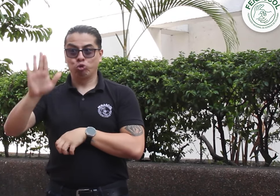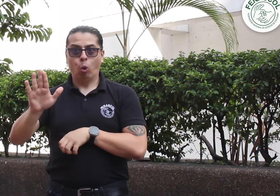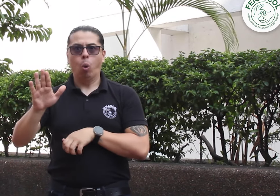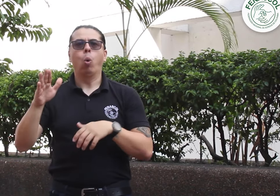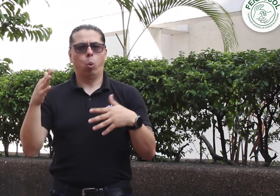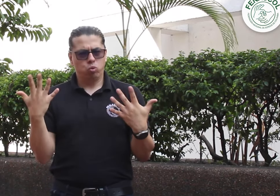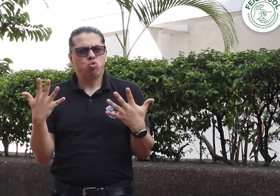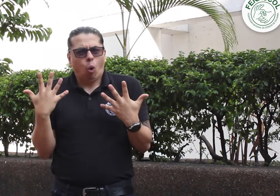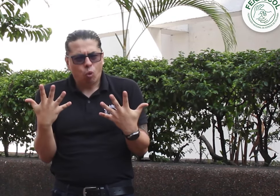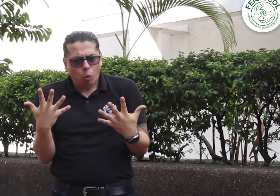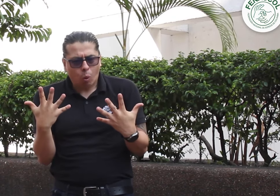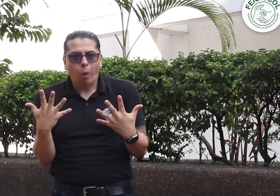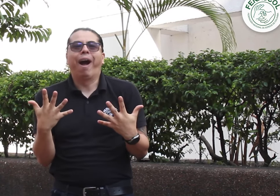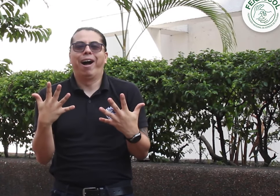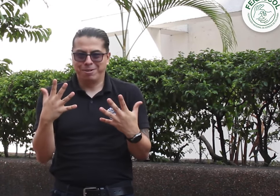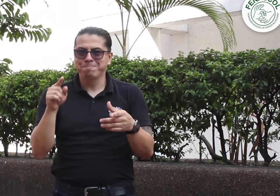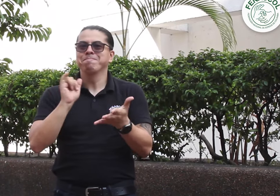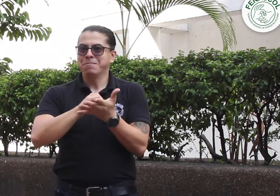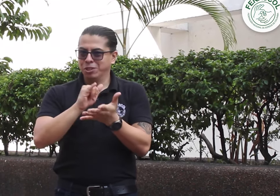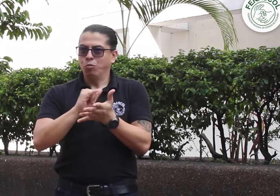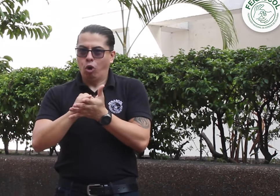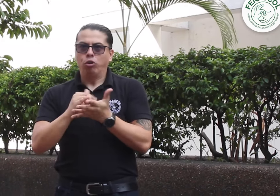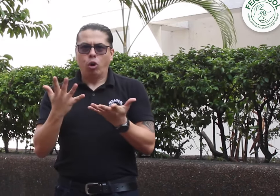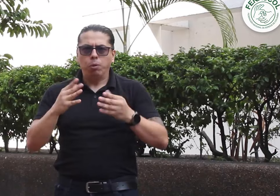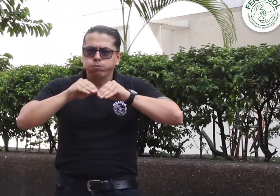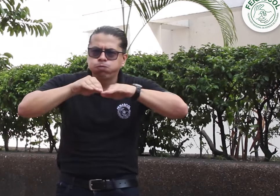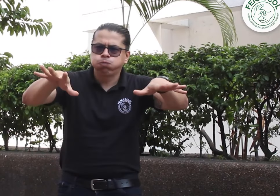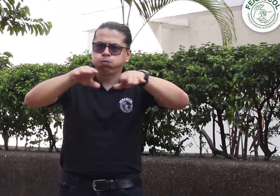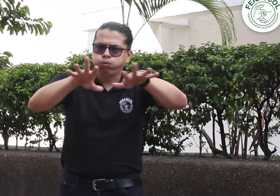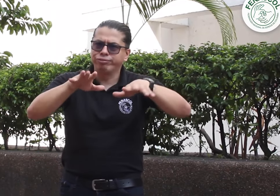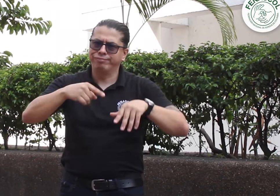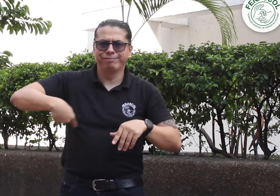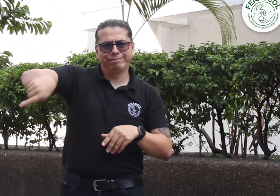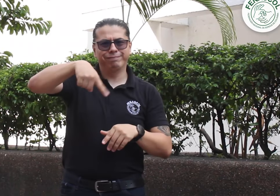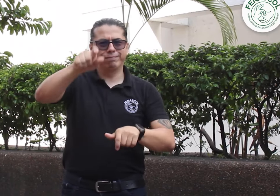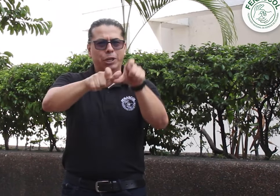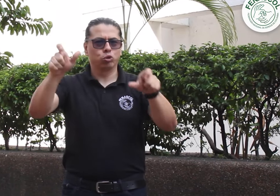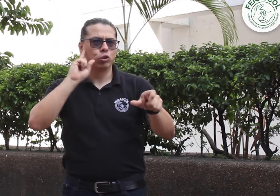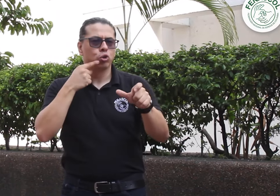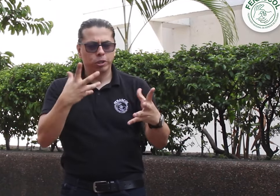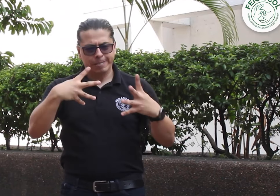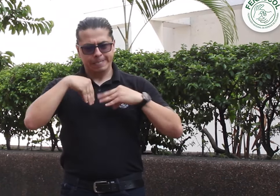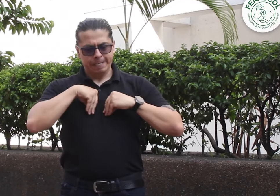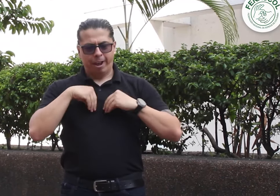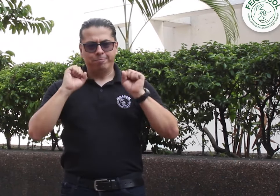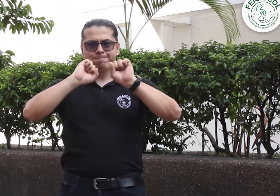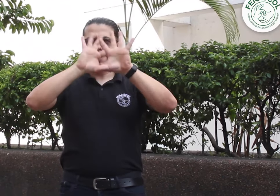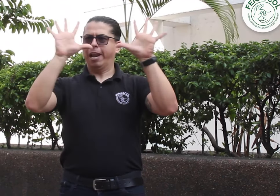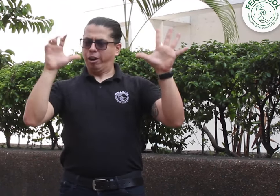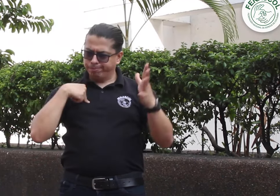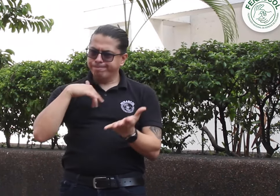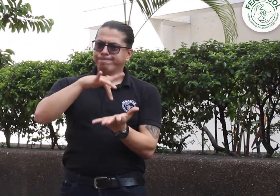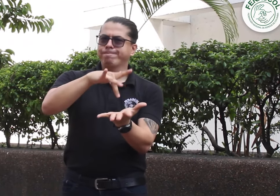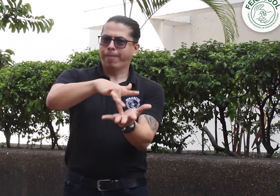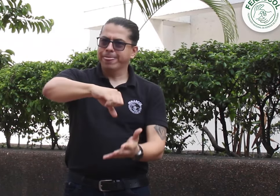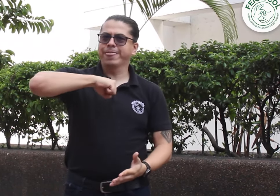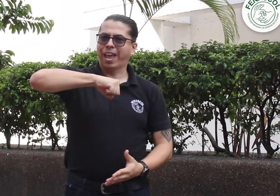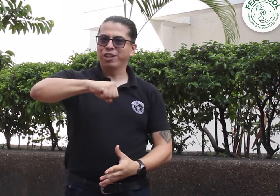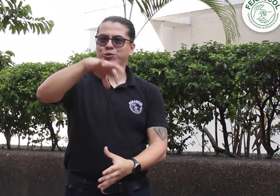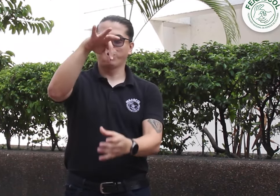pensó en publicar información que brindaba a la comunidad sorda del país la capacidad de ejercer su derecho al voto y participación